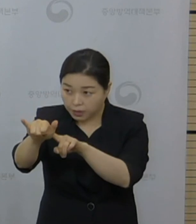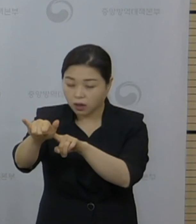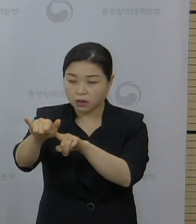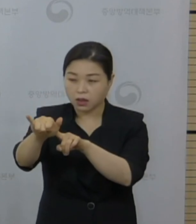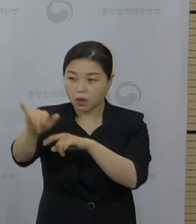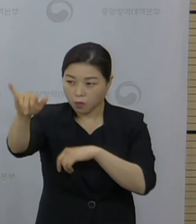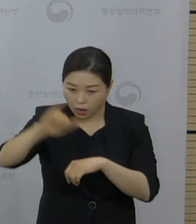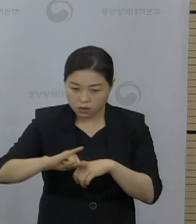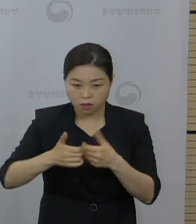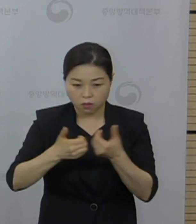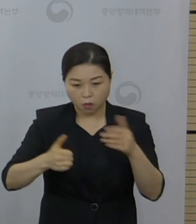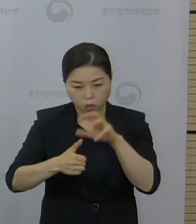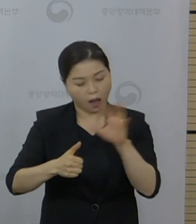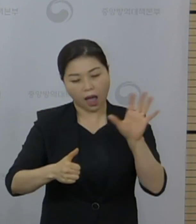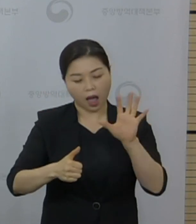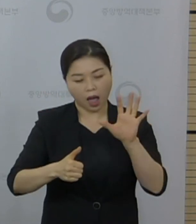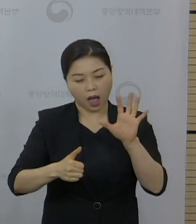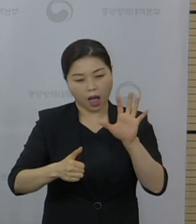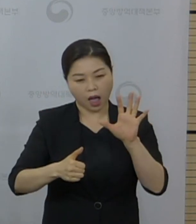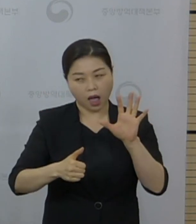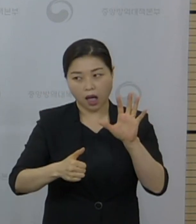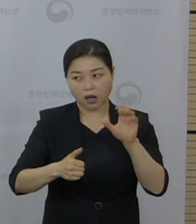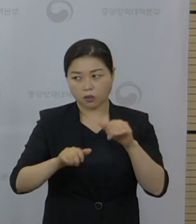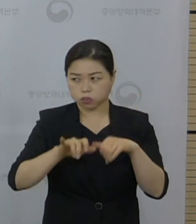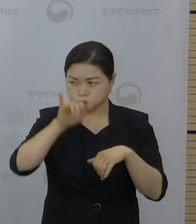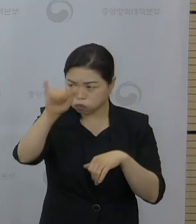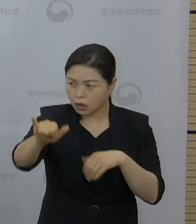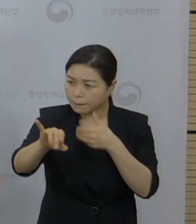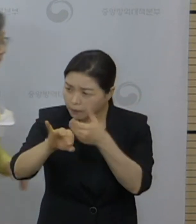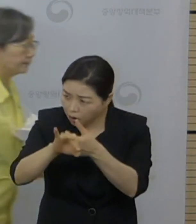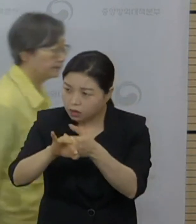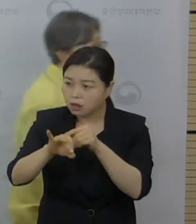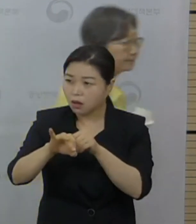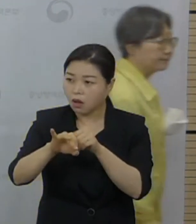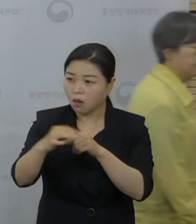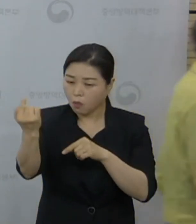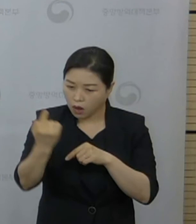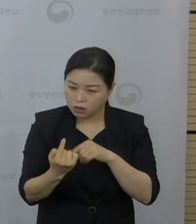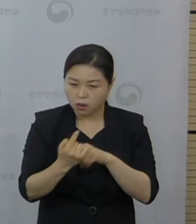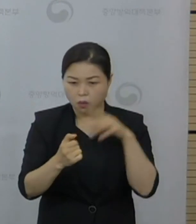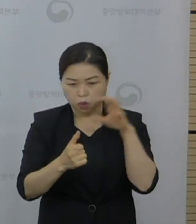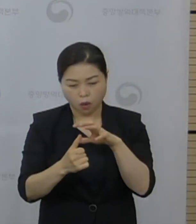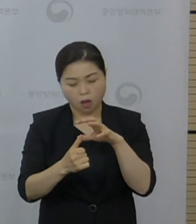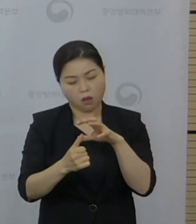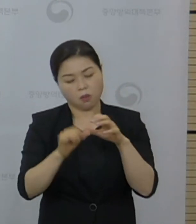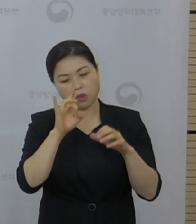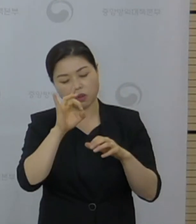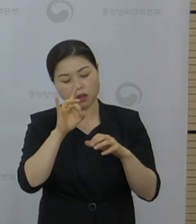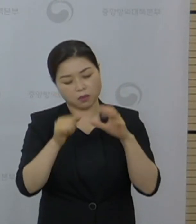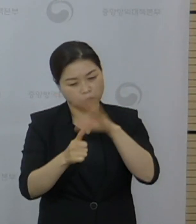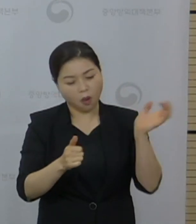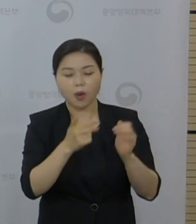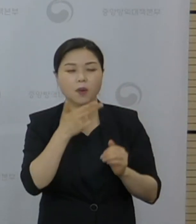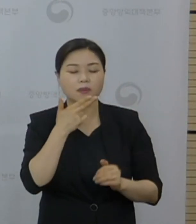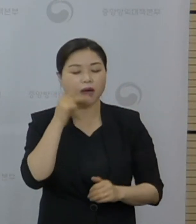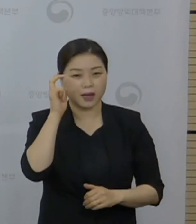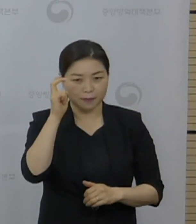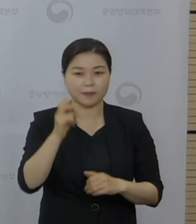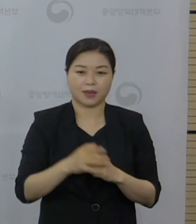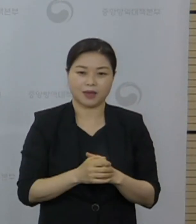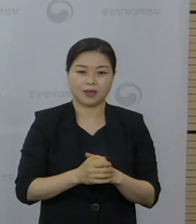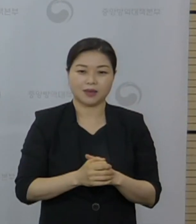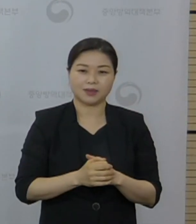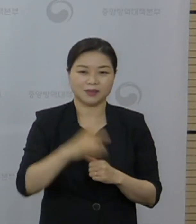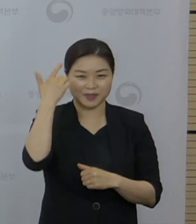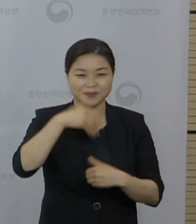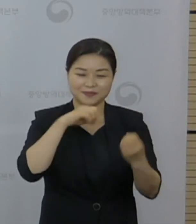있습니다. 네, 오늘 질의응답은 이상 마무리하겠습니다. 추가 질문 있는 경우 위기소통팀으로